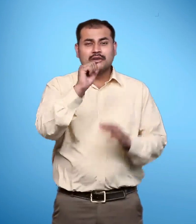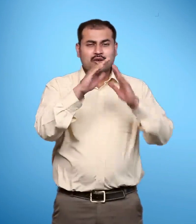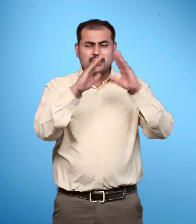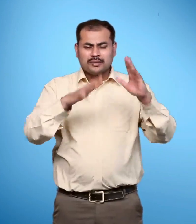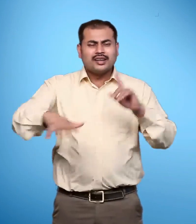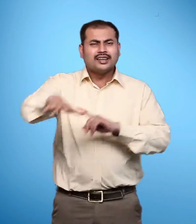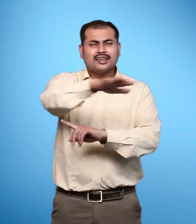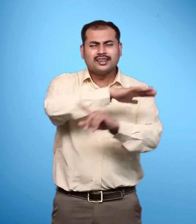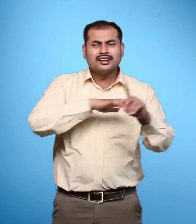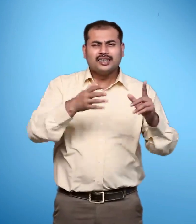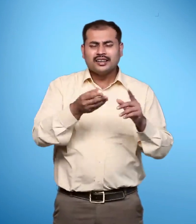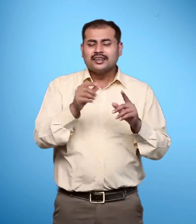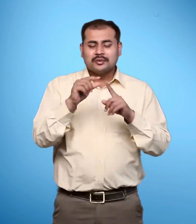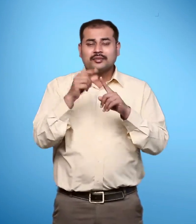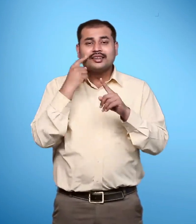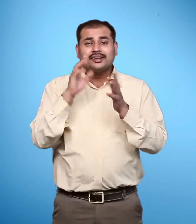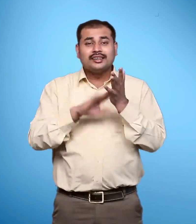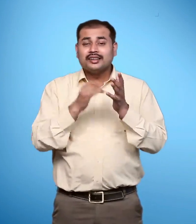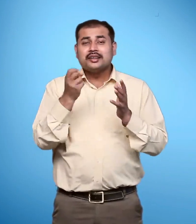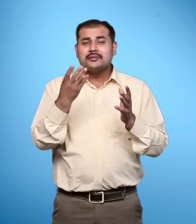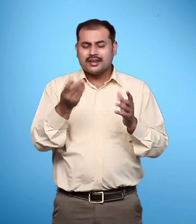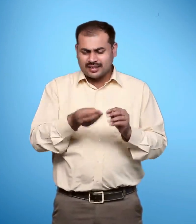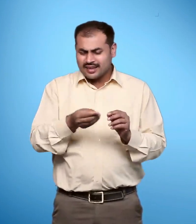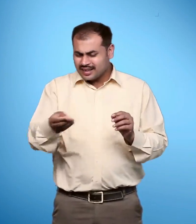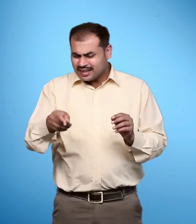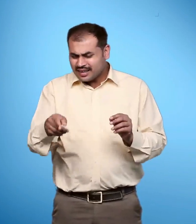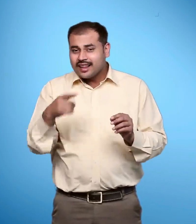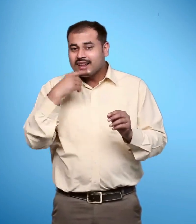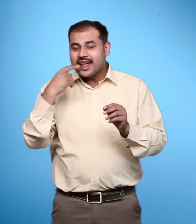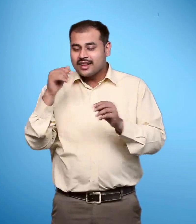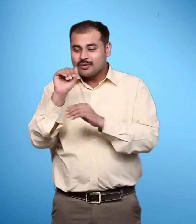तुम्हारे इलाके का पिन कोड तो तुम्हारे बहले में लगे लेटर बॉक्स पर ही लिखा होगा